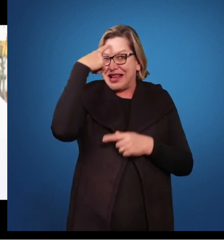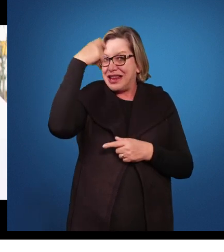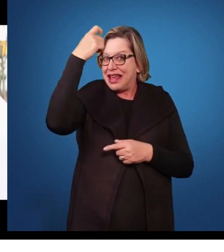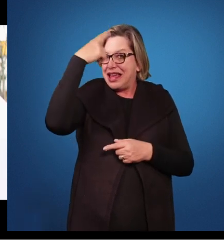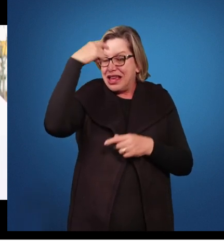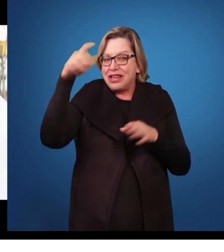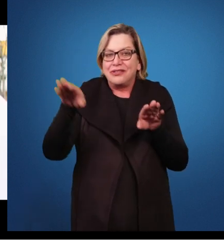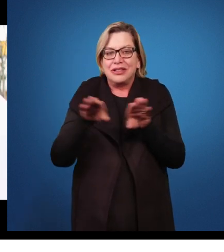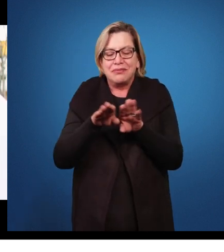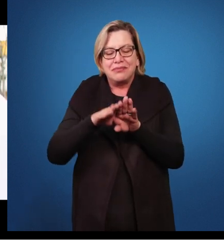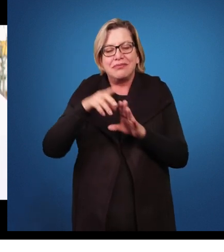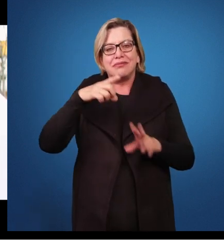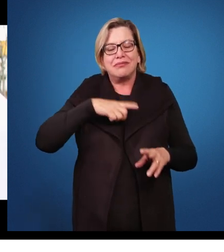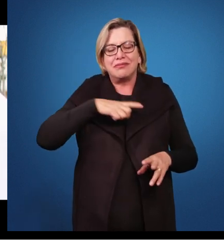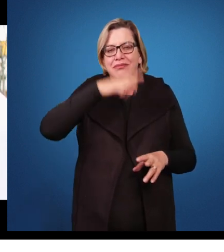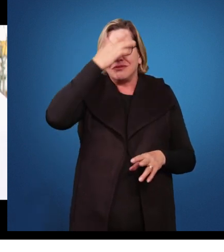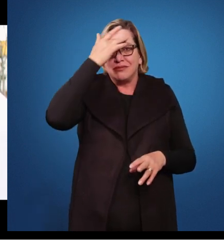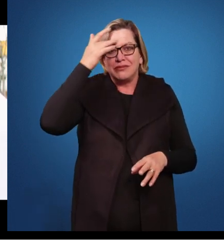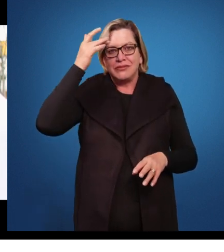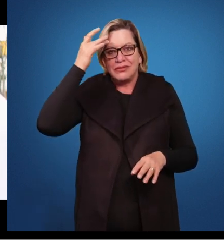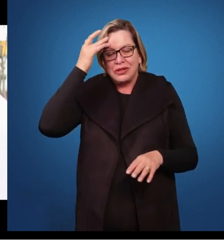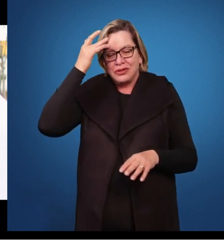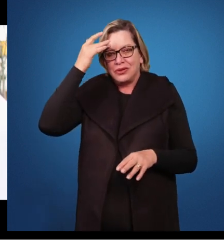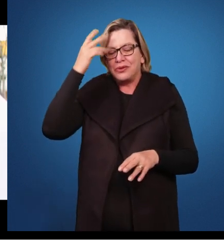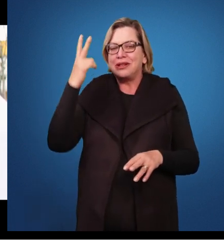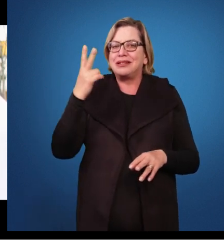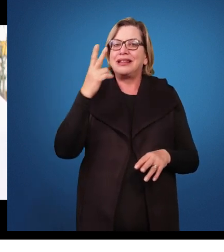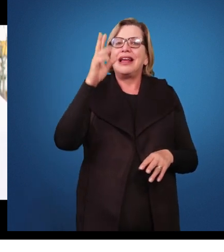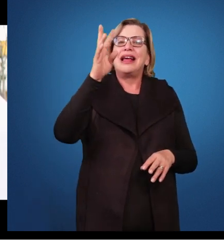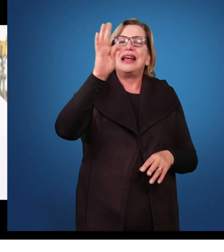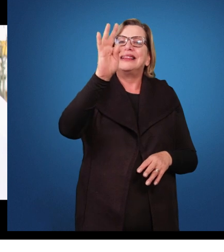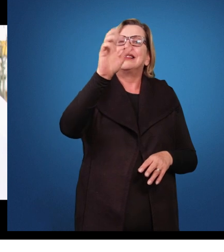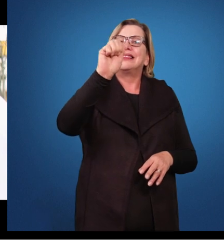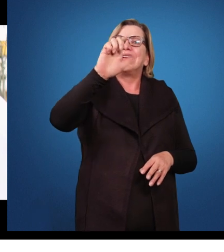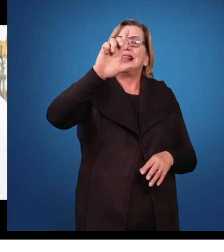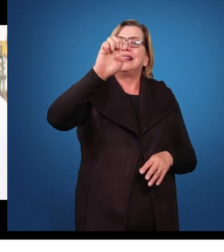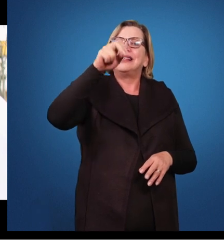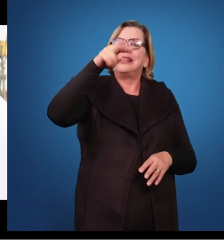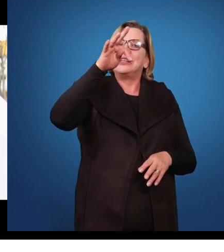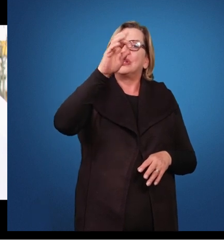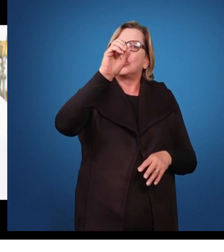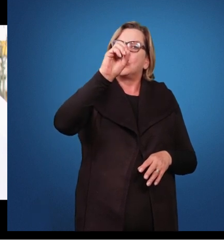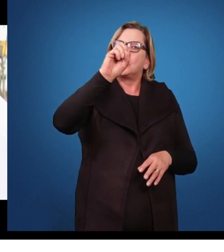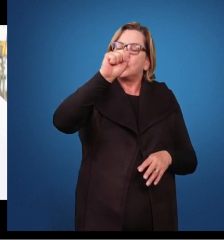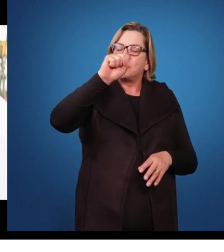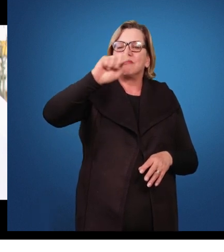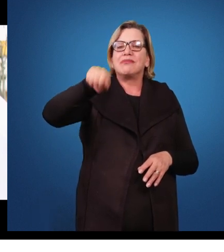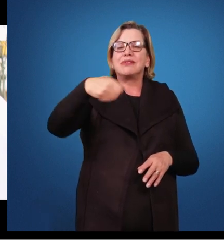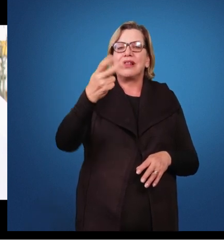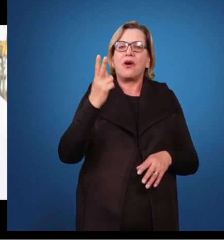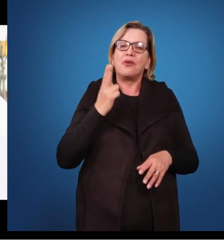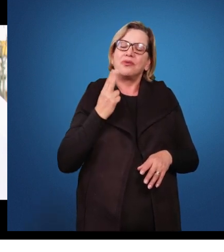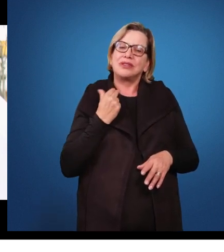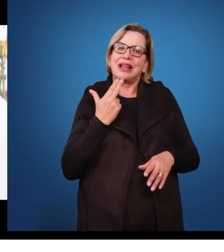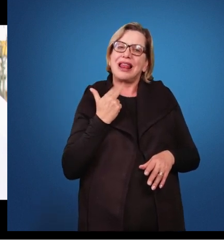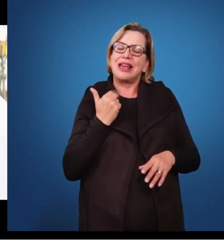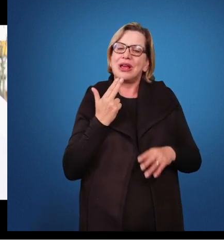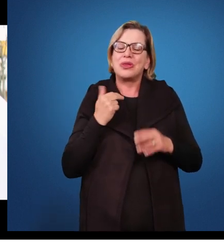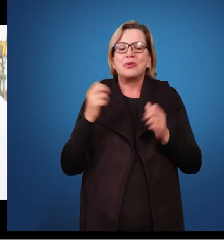temos pessoas que desenvolvem talentos, que podem ser musicais, mas que junto com o talento musical, que é dentro da área